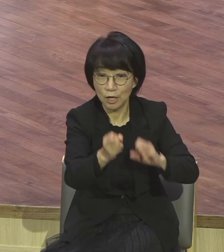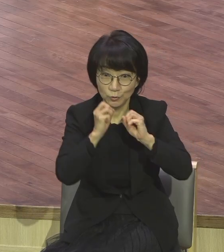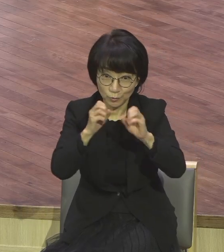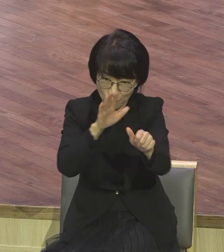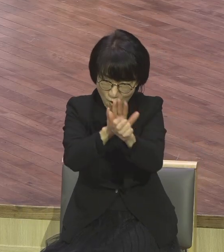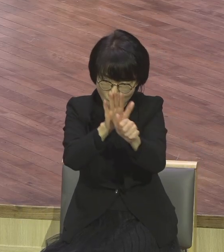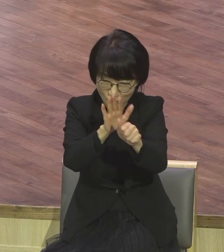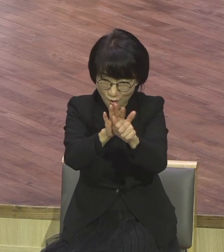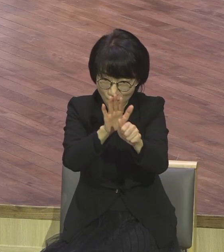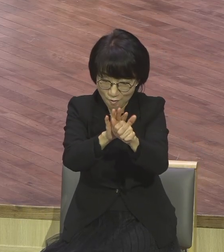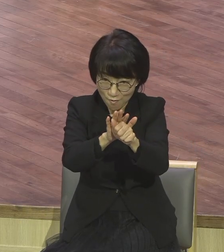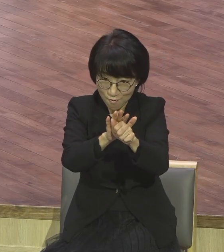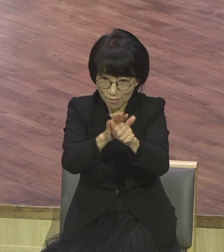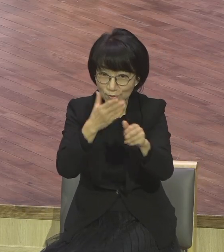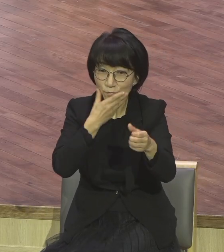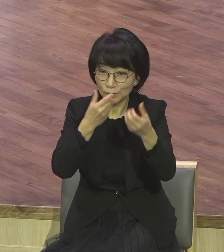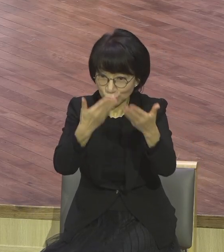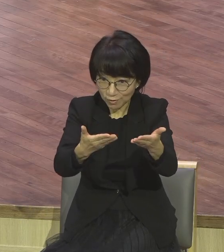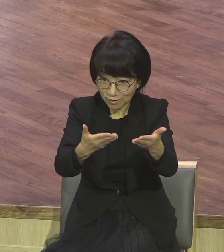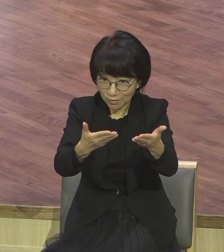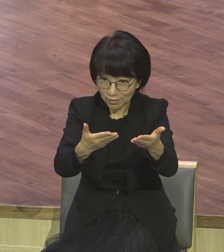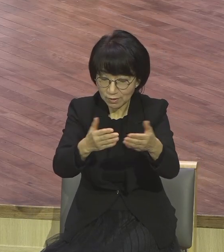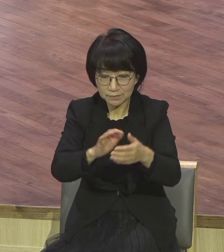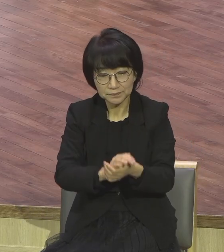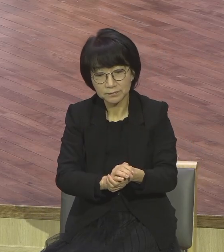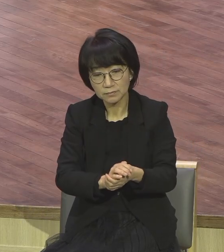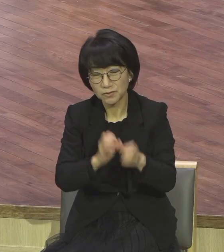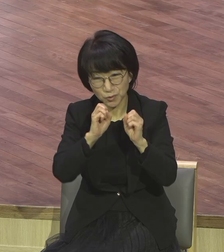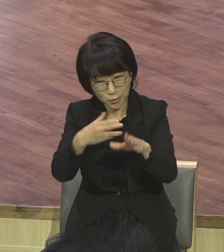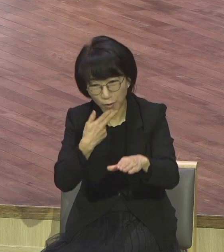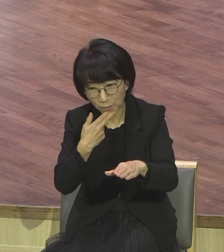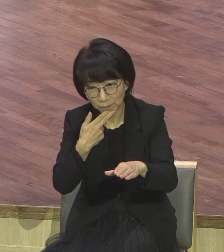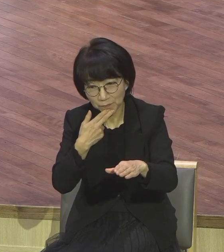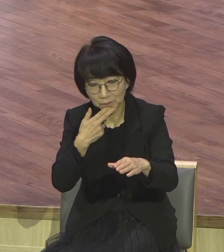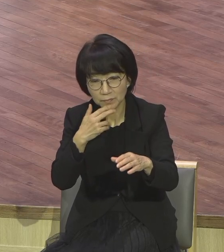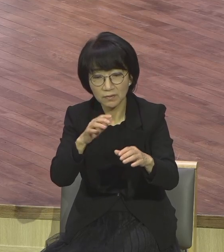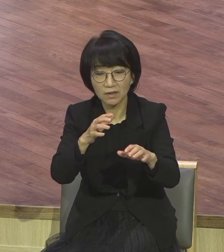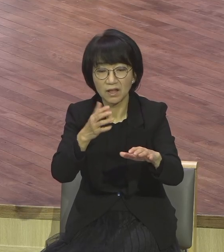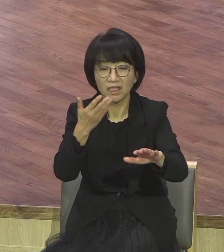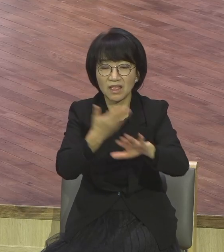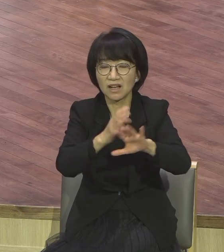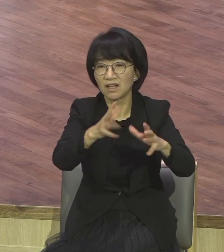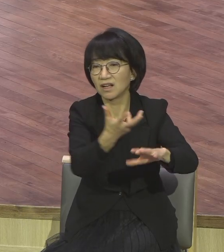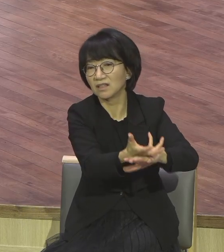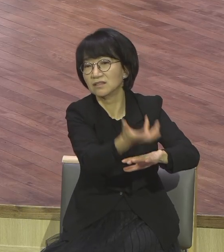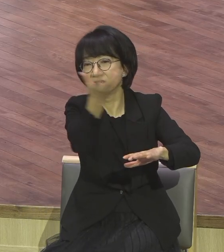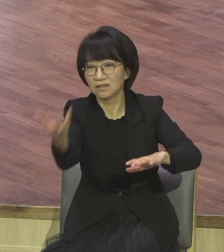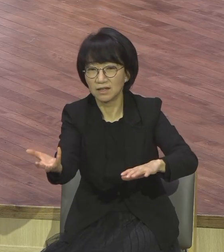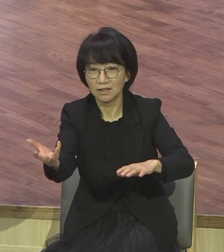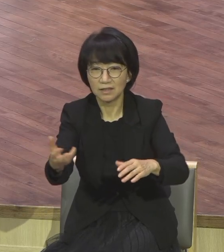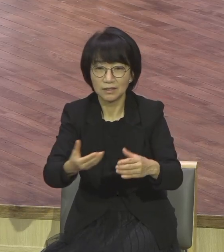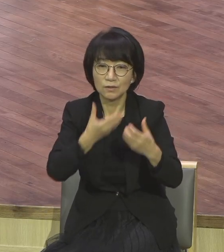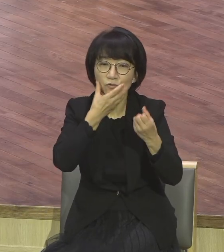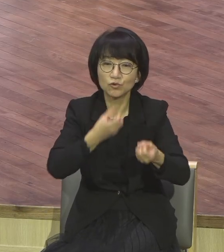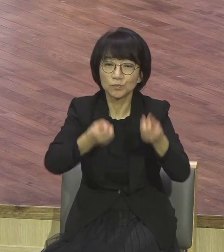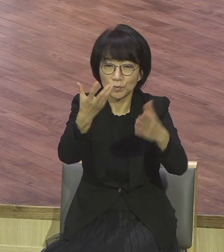가난합니까 몸이 안 좋습니까 하나님마다 불통입니까 오늘부터